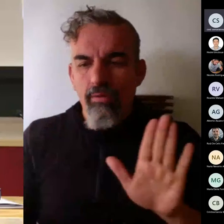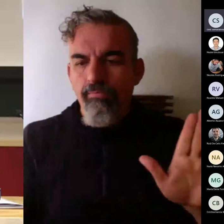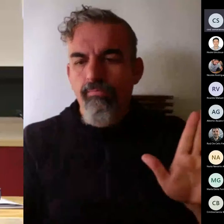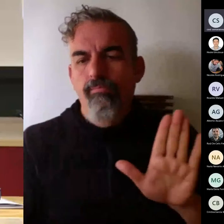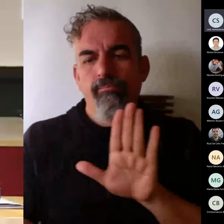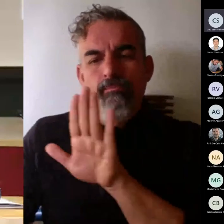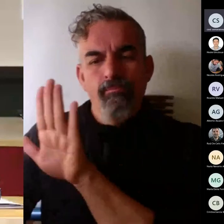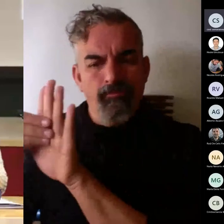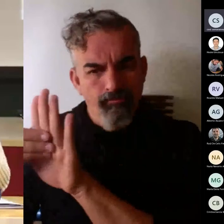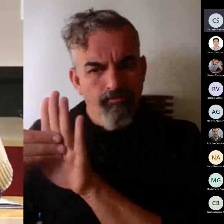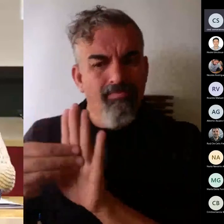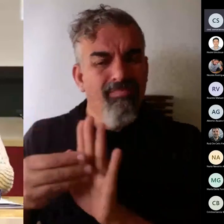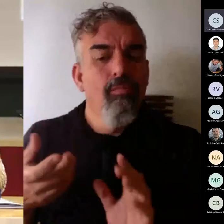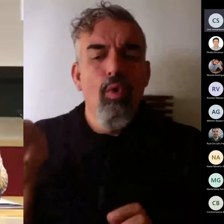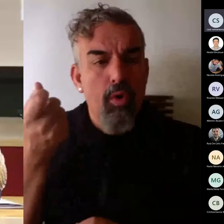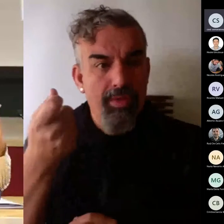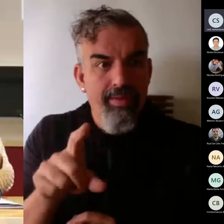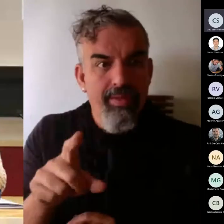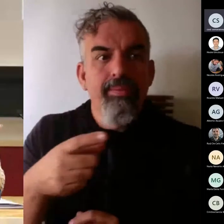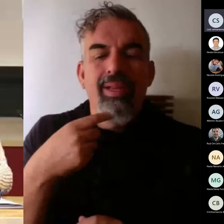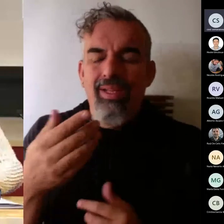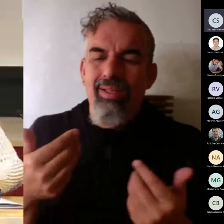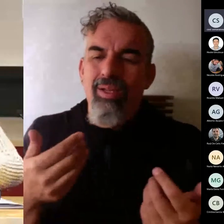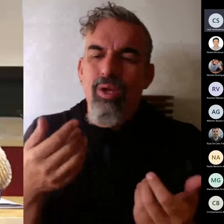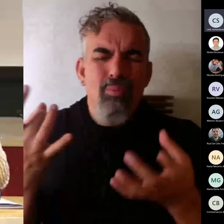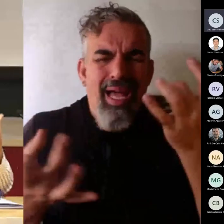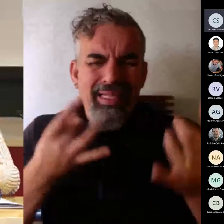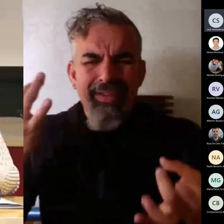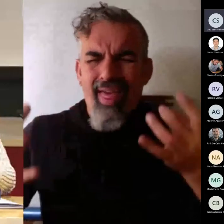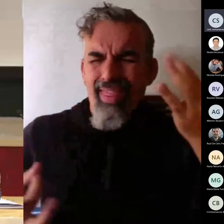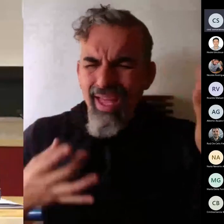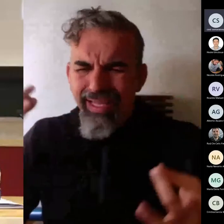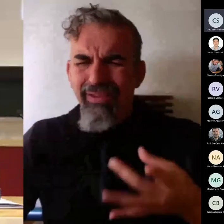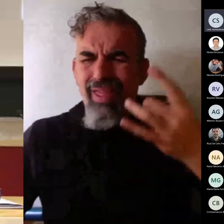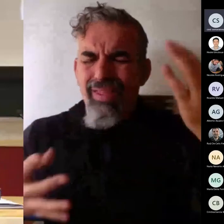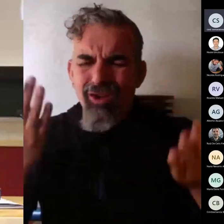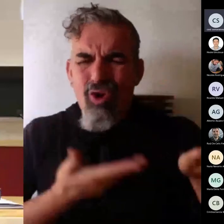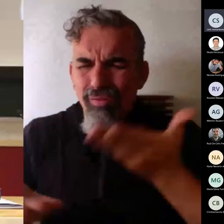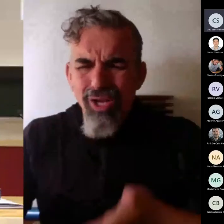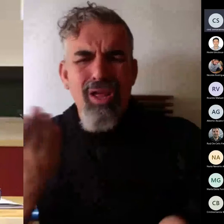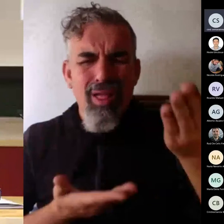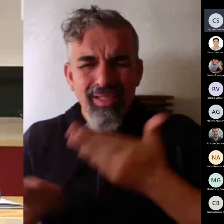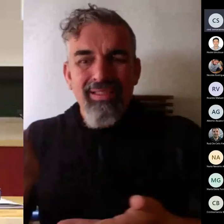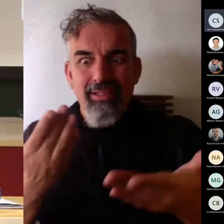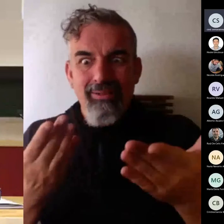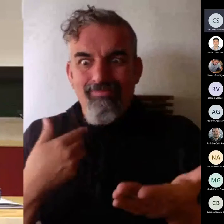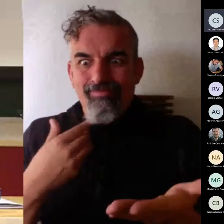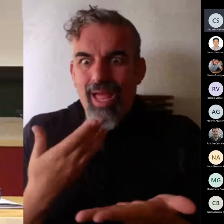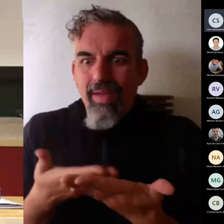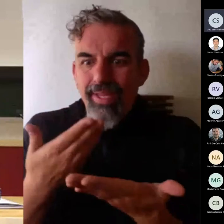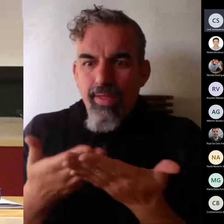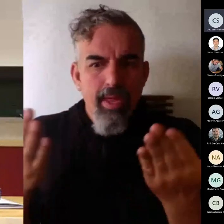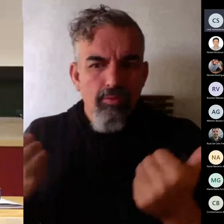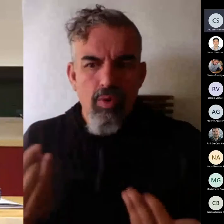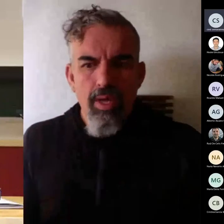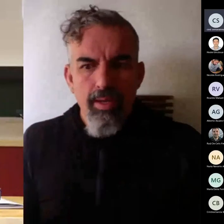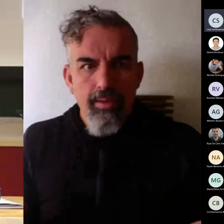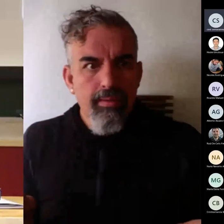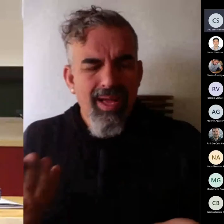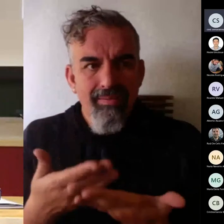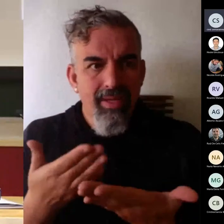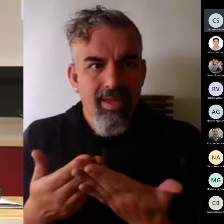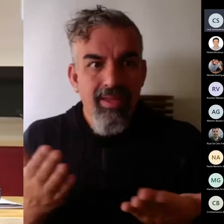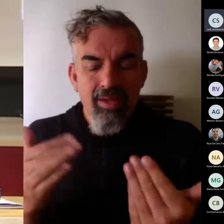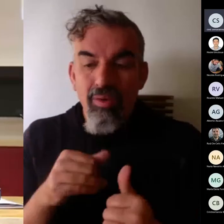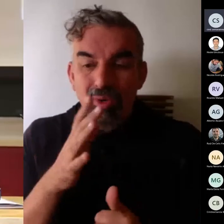es decir hacemos la evaluación continuación hacemos muchas actividades muchas colaboraciones y no tenemos evidencias de ese aprendizaje porque